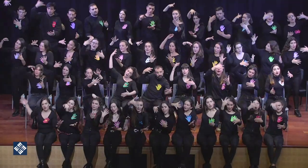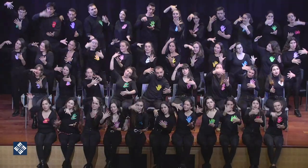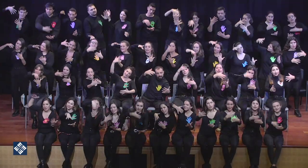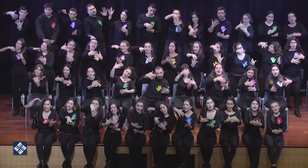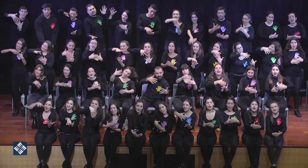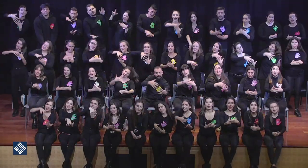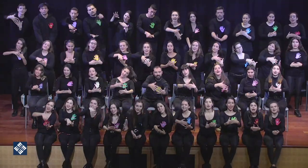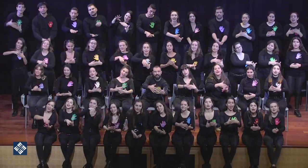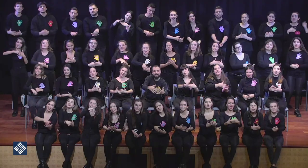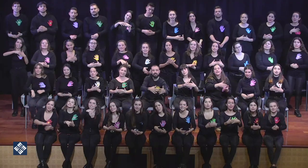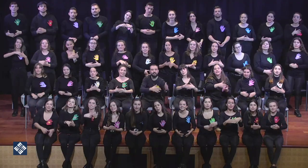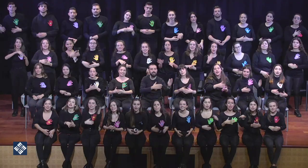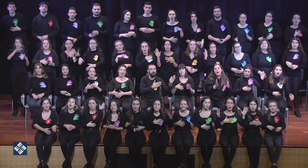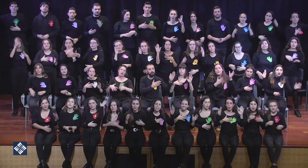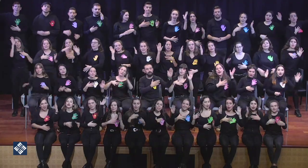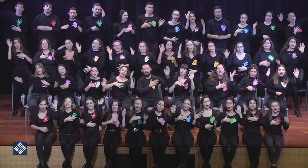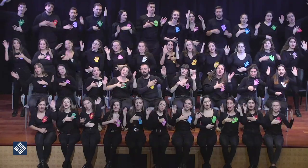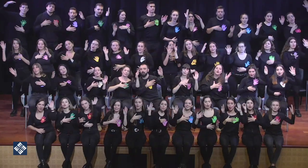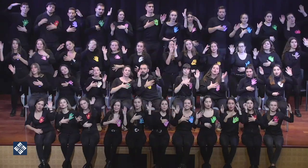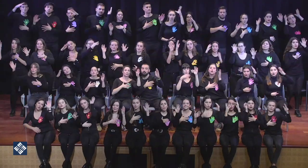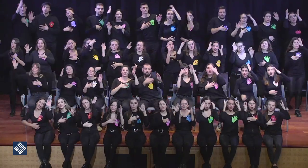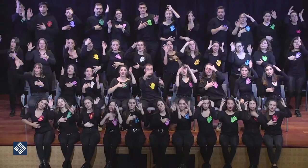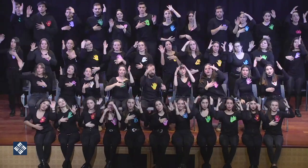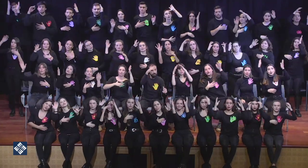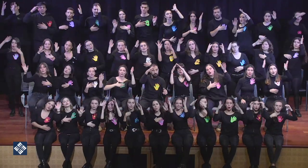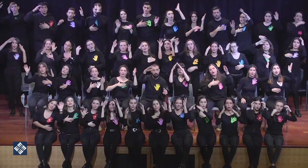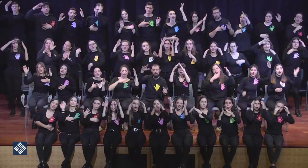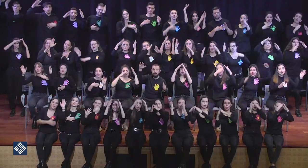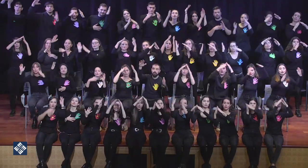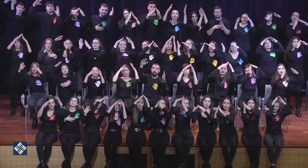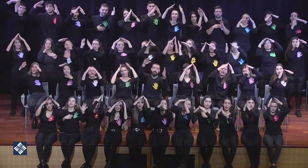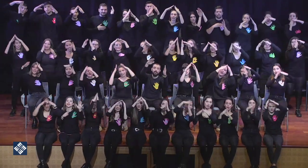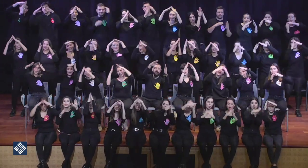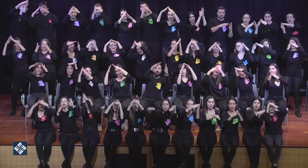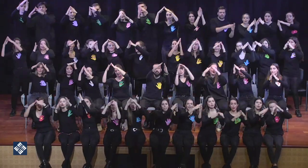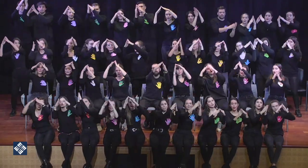atrás Bailan los sueños sobre los tejados